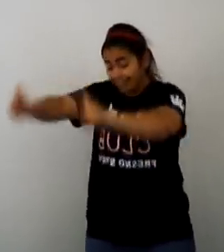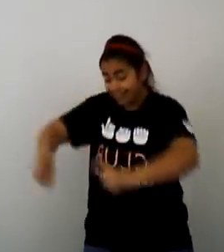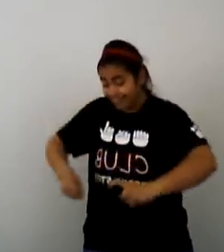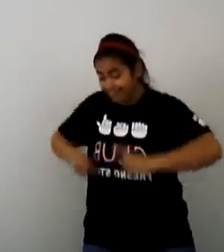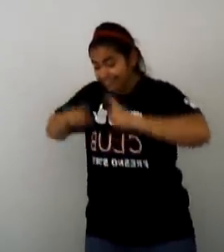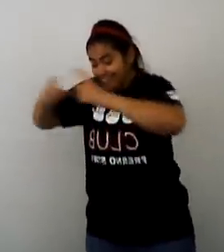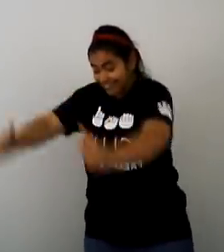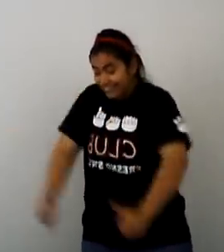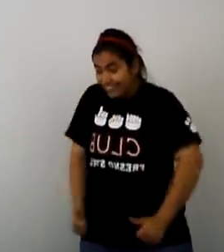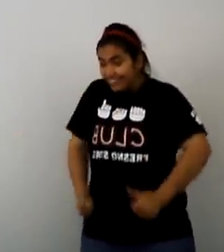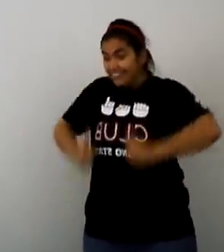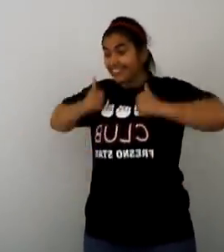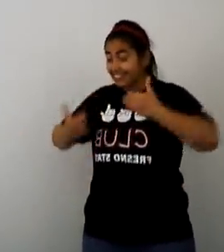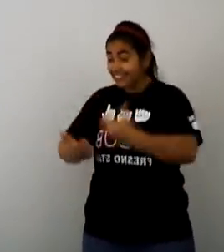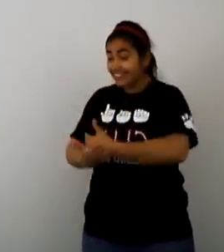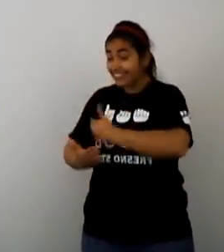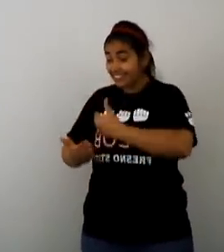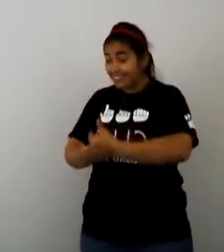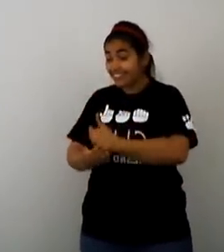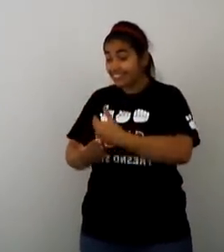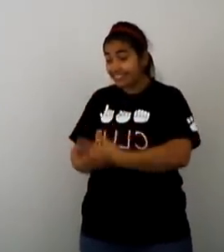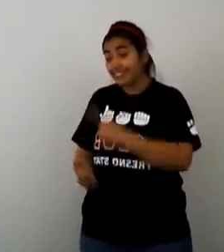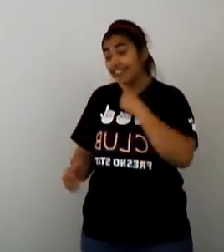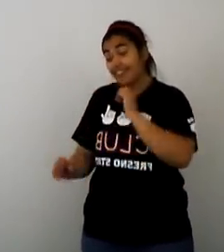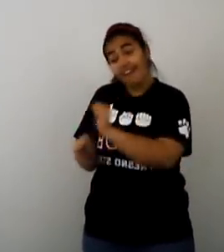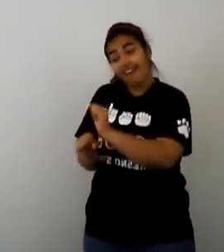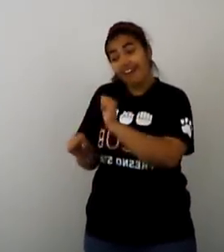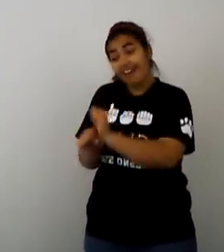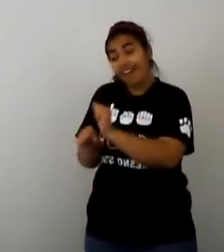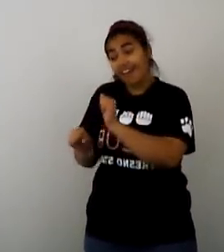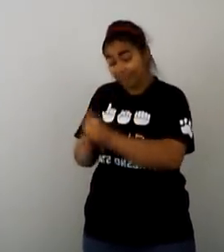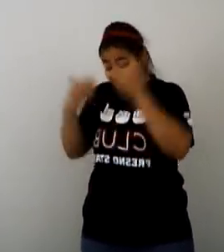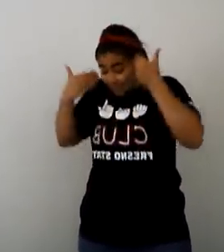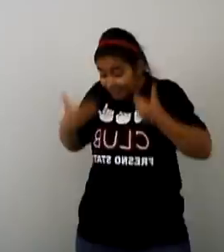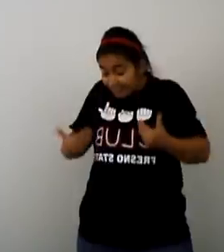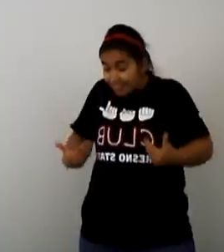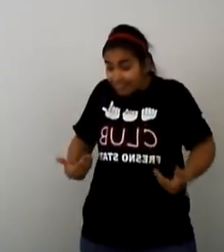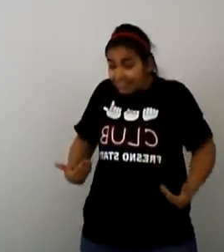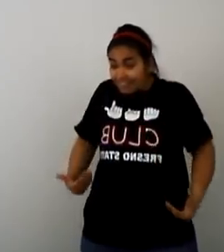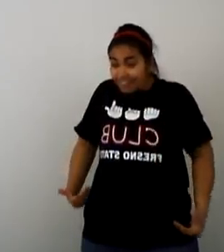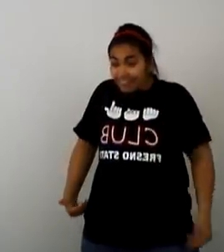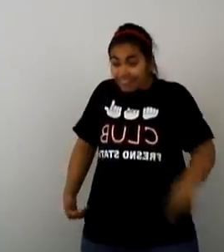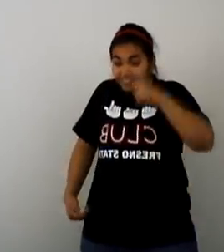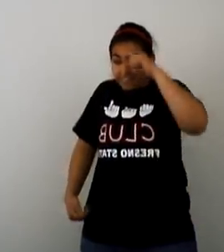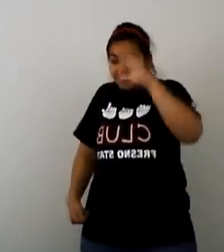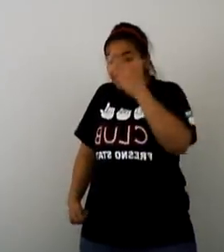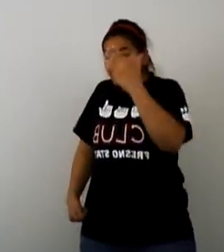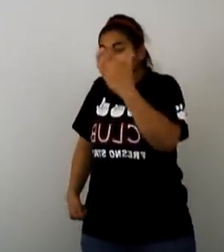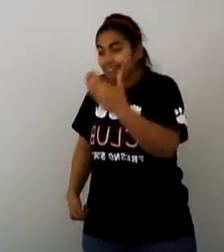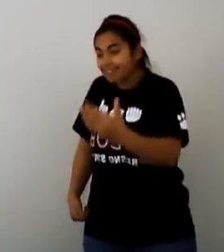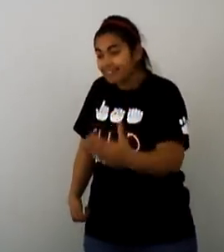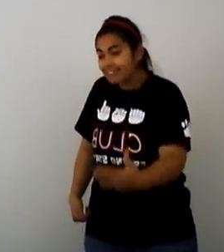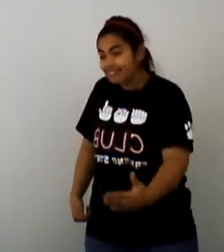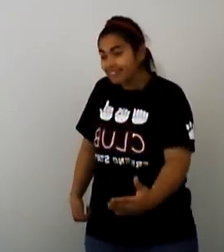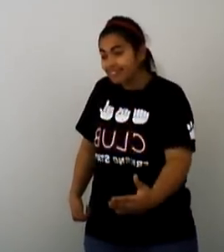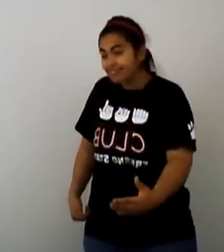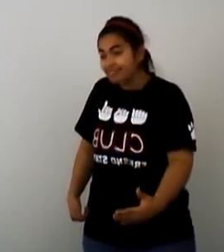Regalarte un nuevo día Estoy aquí Para darte una